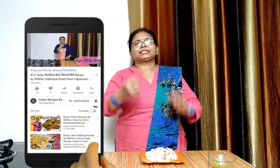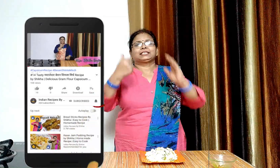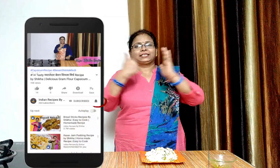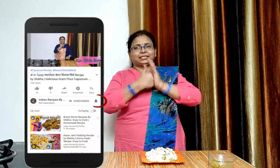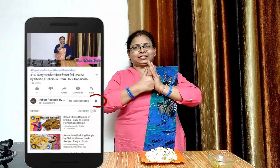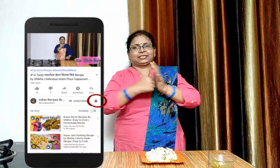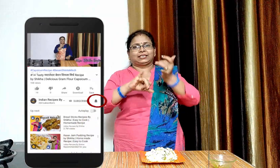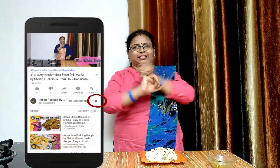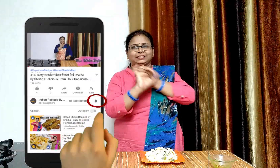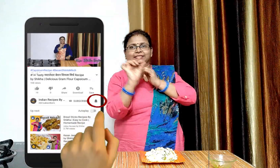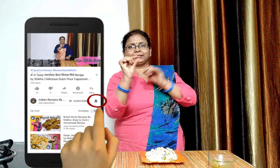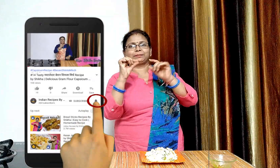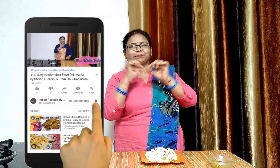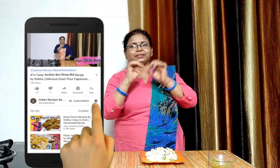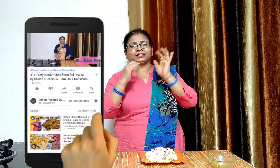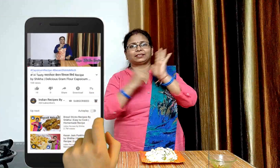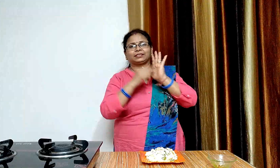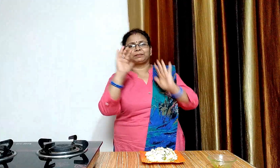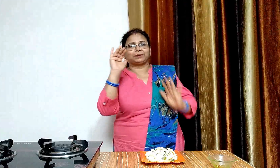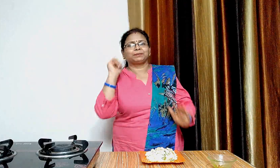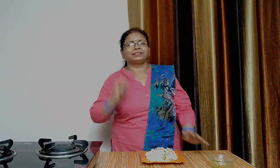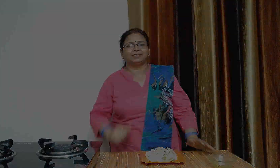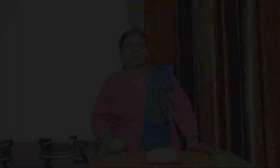लाइक और इस चैनल को सब्सक्राइब करना ना भूलें झाल